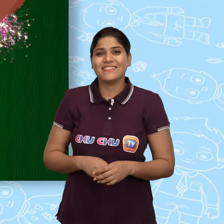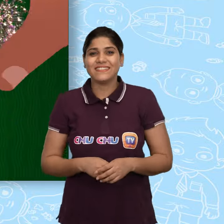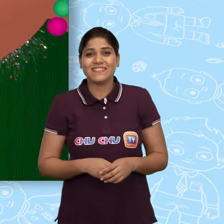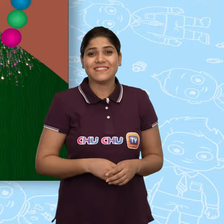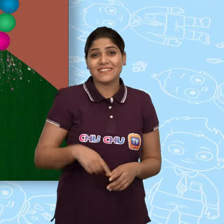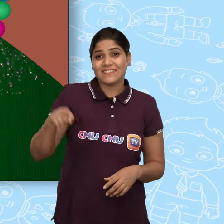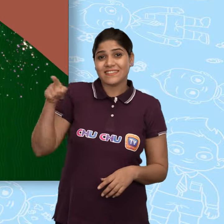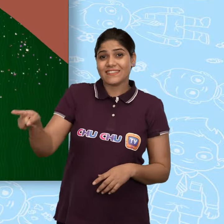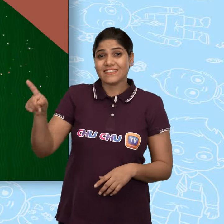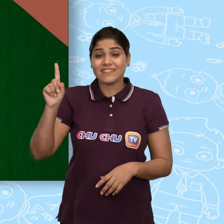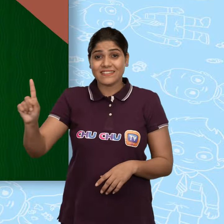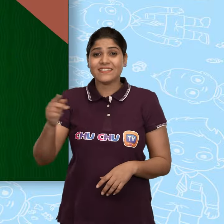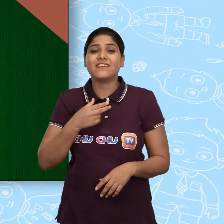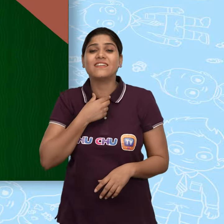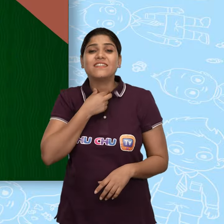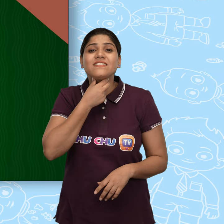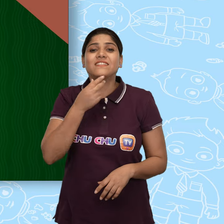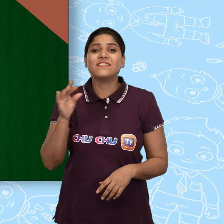ये है एक जिराफ